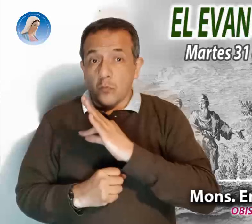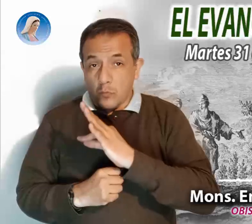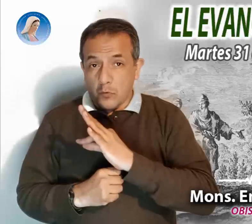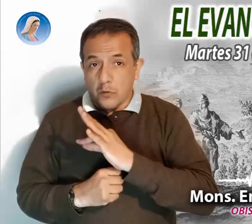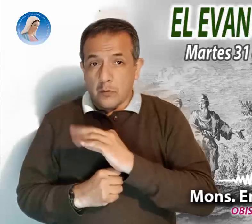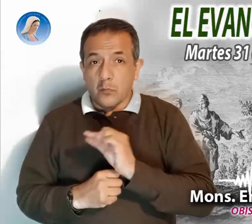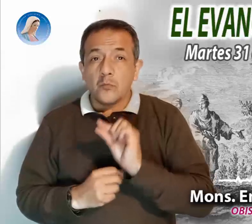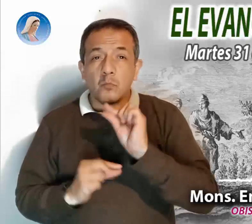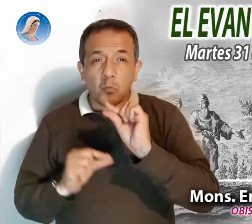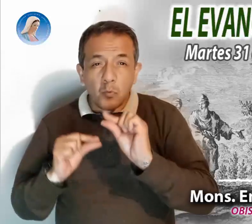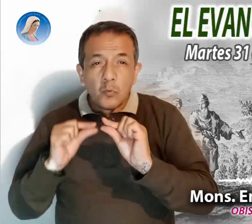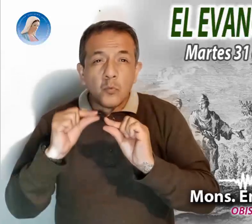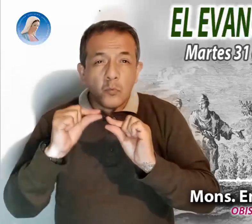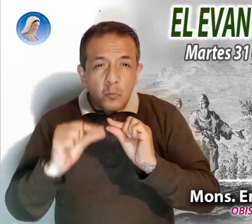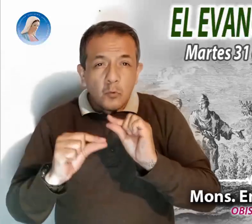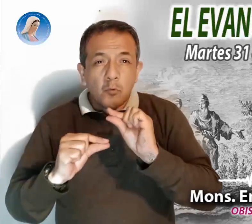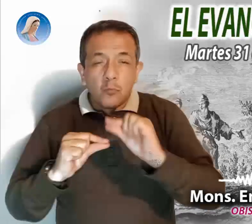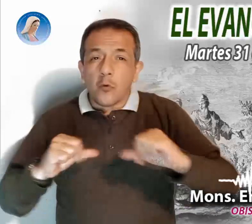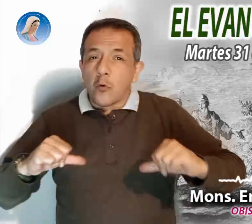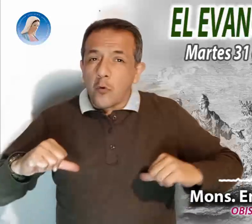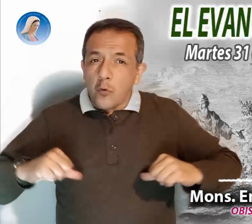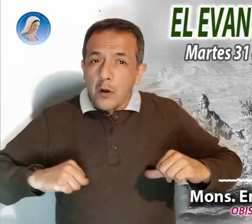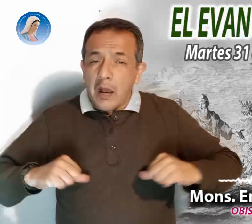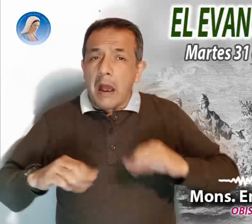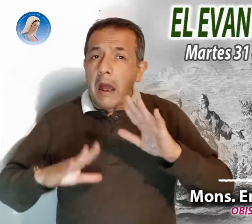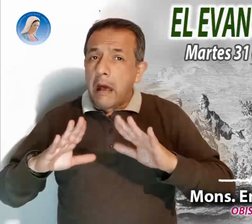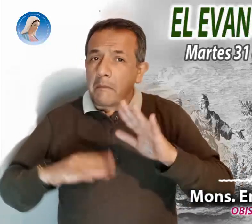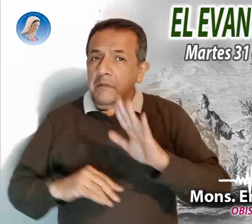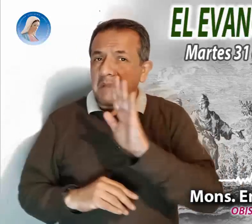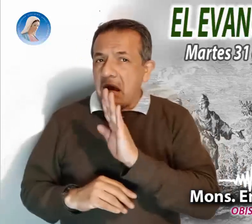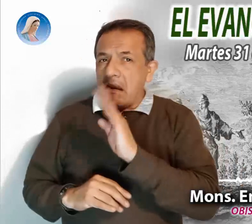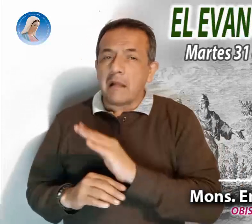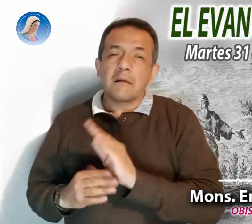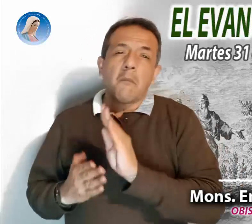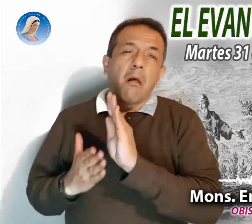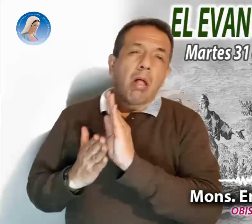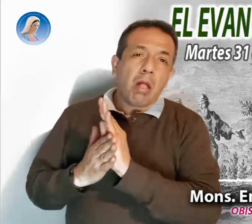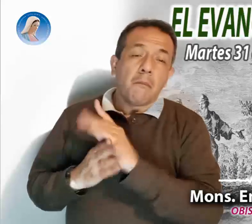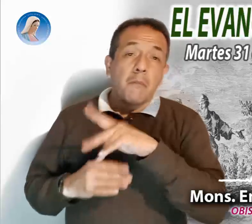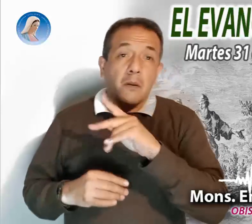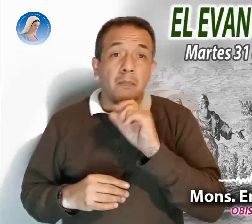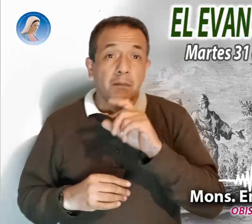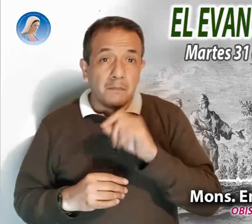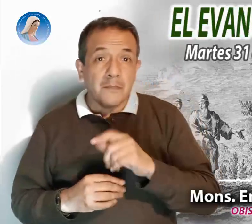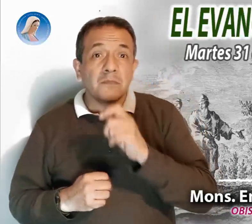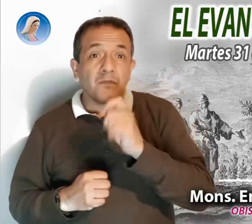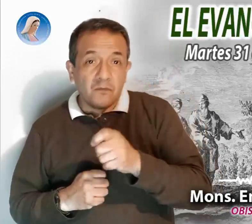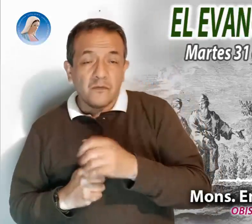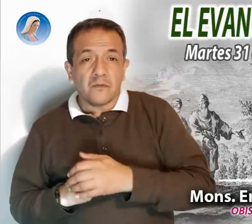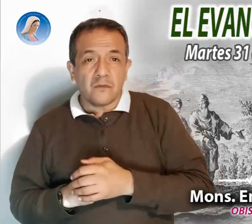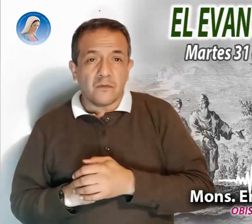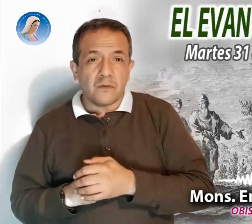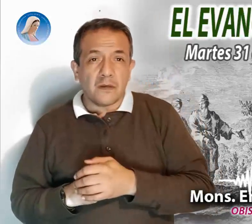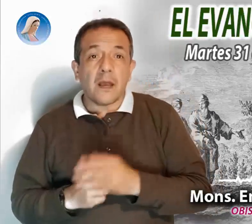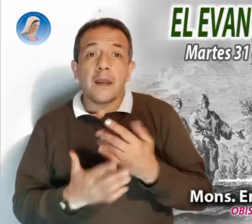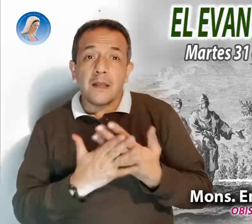que parecen insignificantes, que parecen ignoradas, se transforman en signos de esperanza